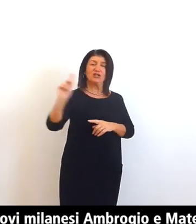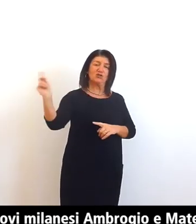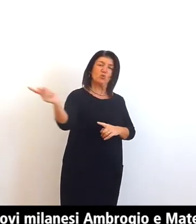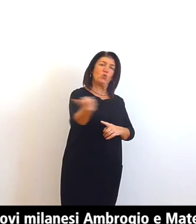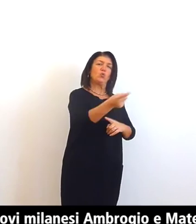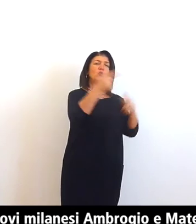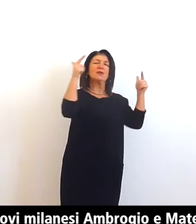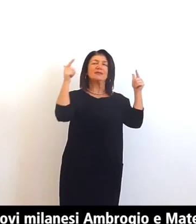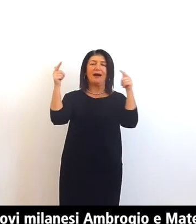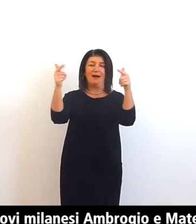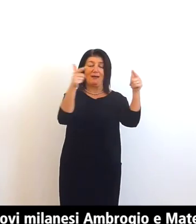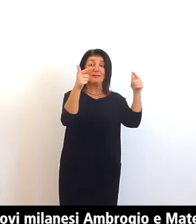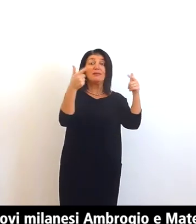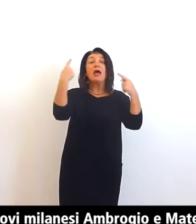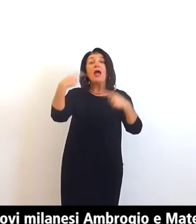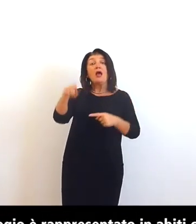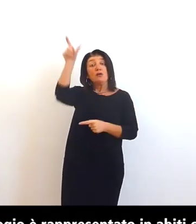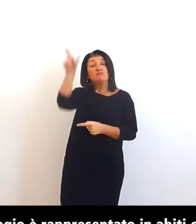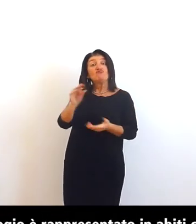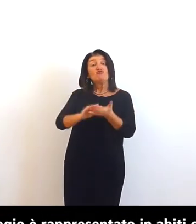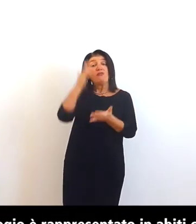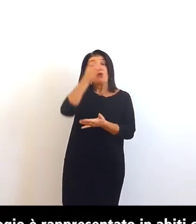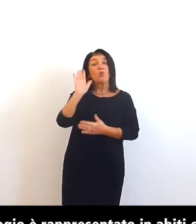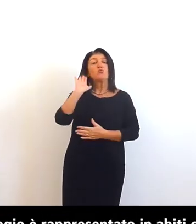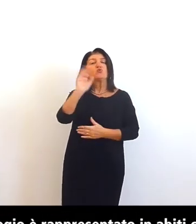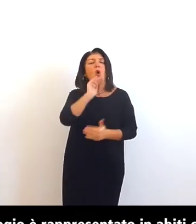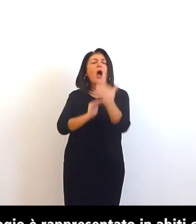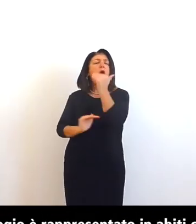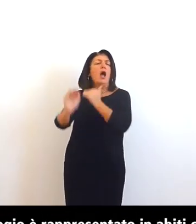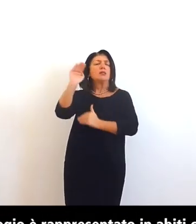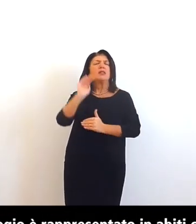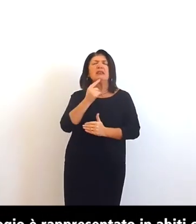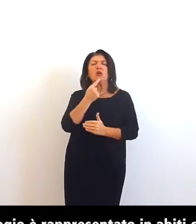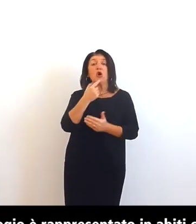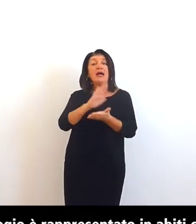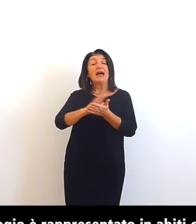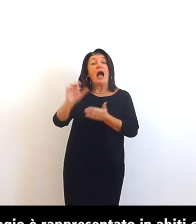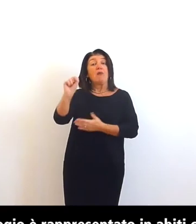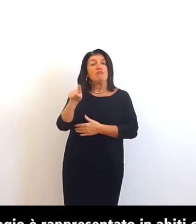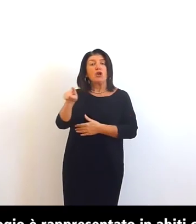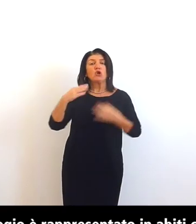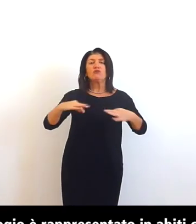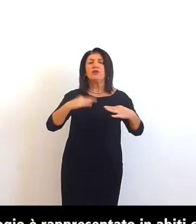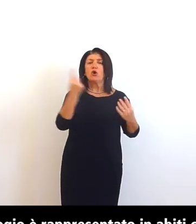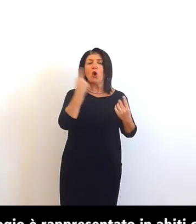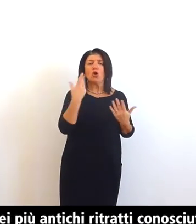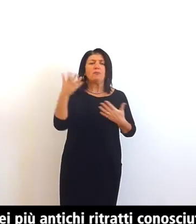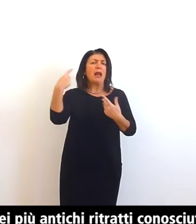rappresentato in abiti civili questo è uno dei più antichi ritratti conosciuti del vescovo milanese ed è considerato